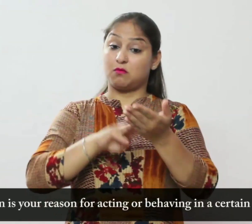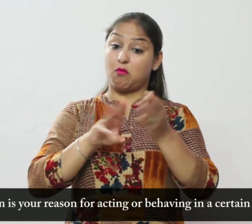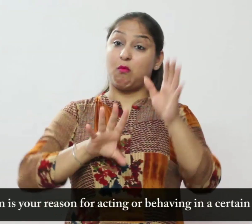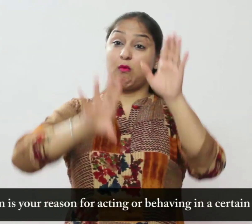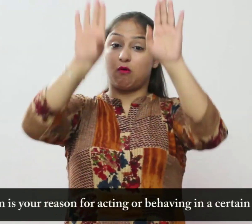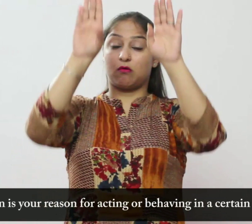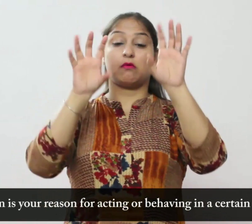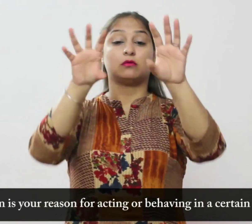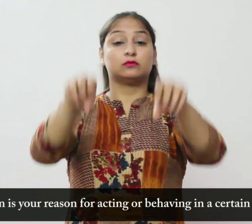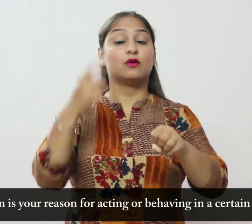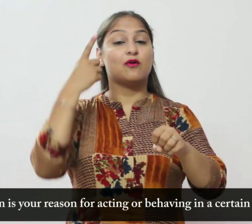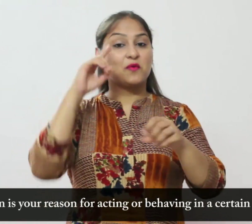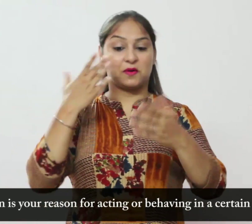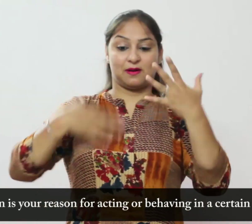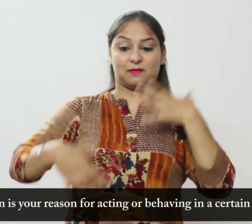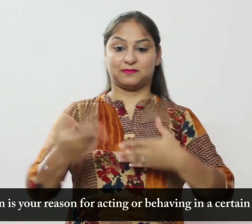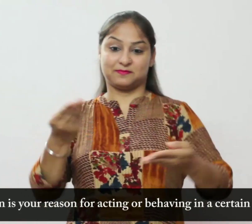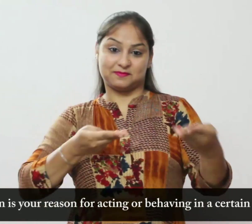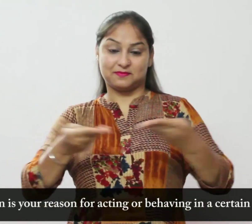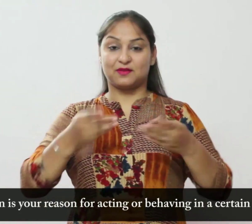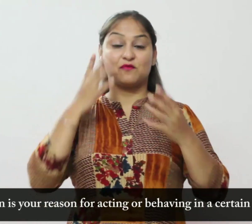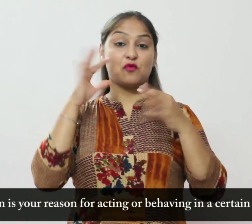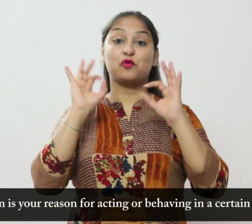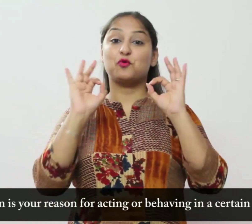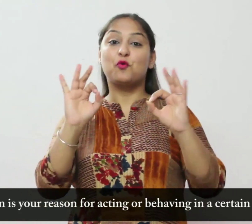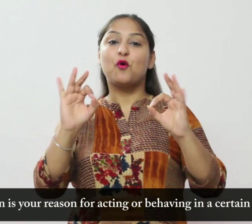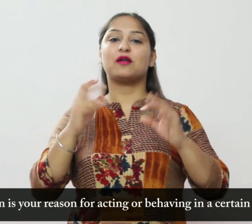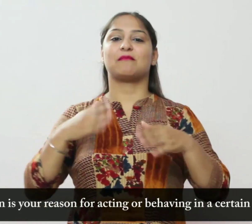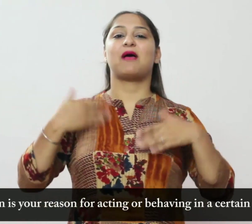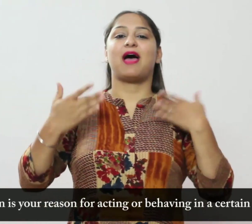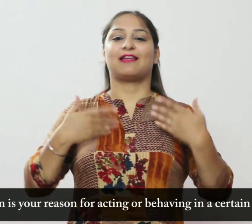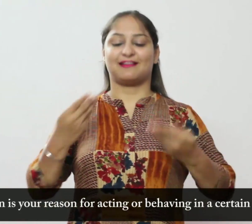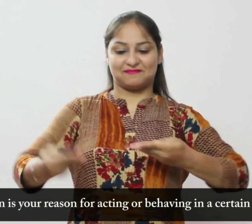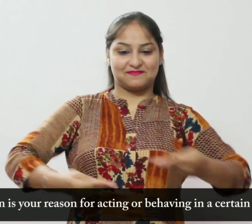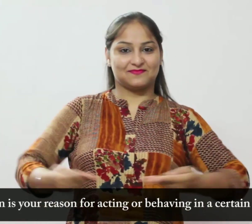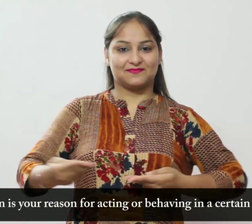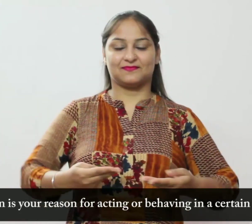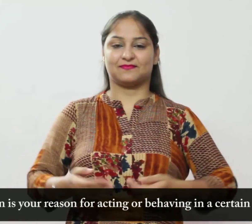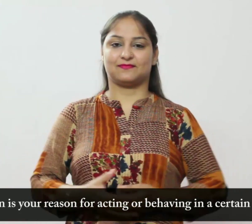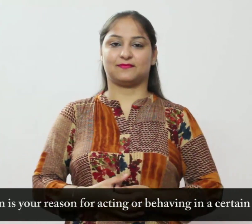निश्चत तरीके से अभिने या व्यवार करने का आपका कारण है